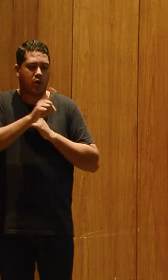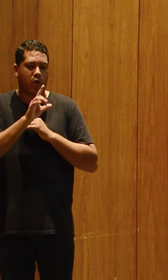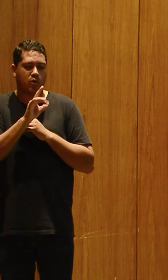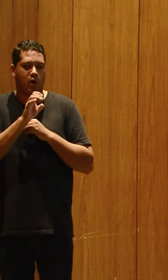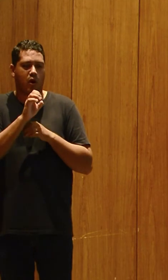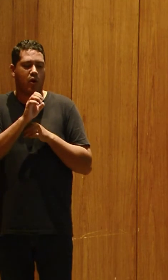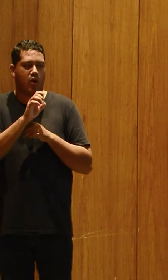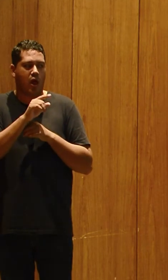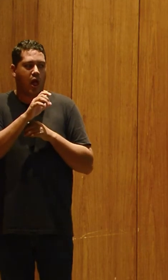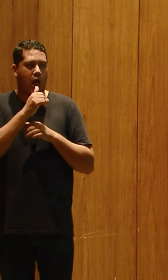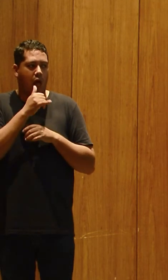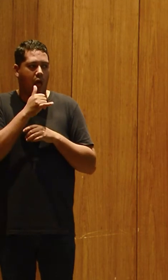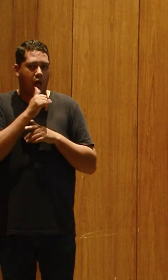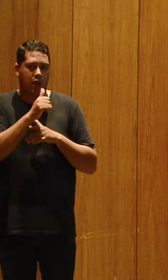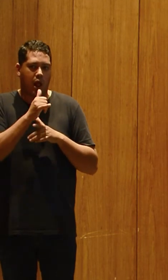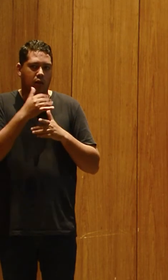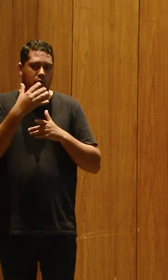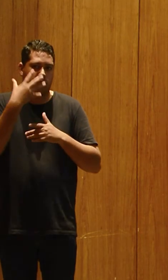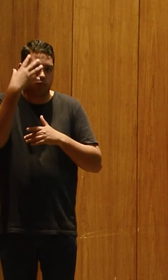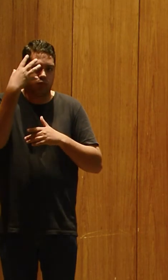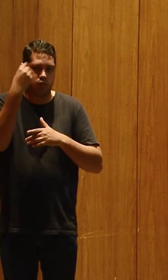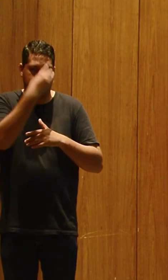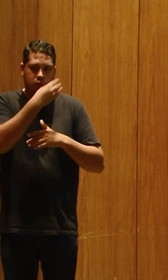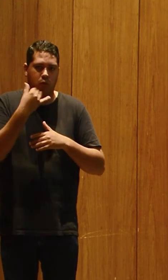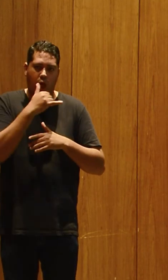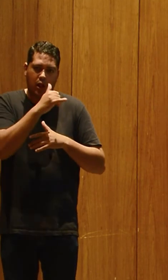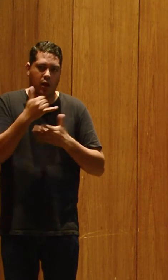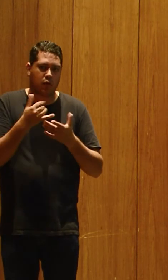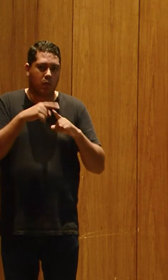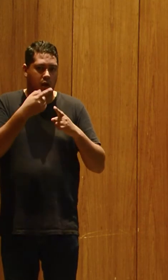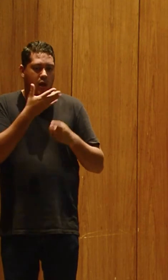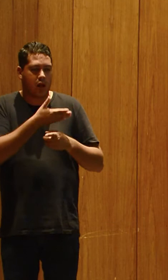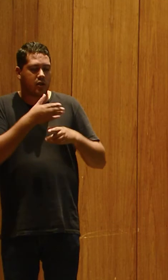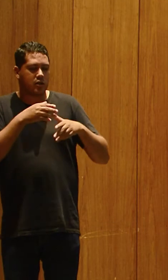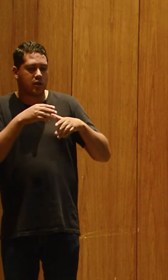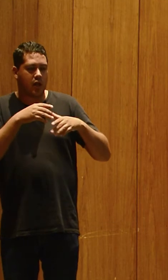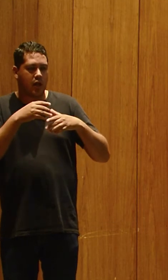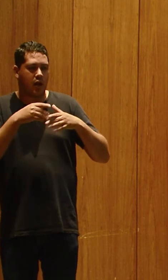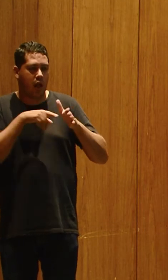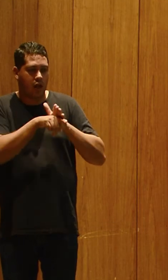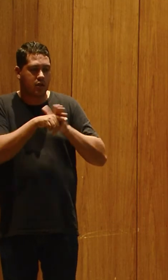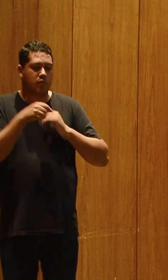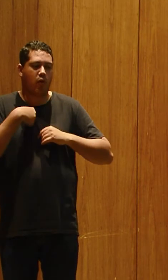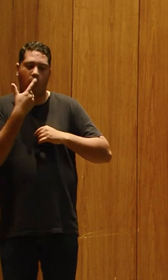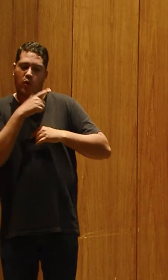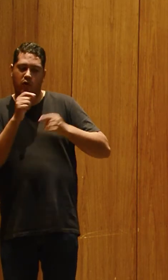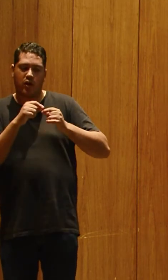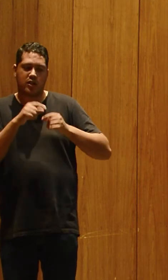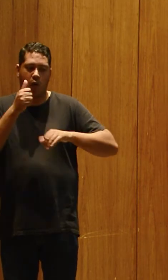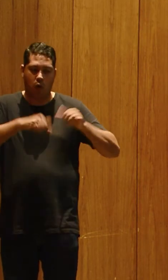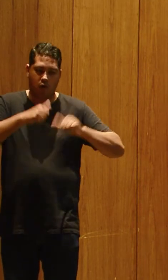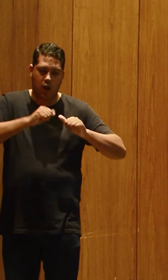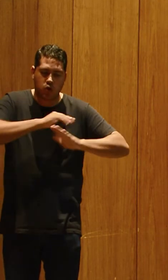Vectoeletroestagmografia, mas eu tenho todos esses exames e com esses exames aqui, eu consigo fazer uma avaliação completa de todo